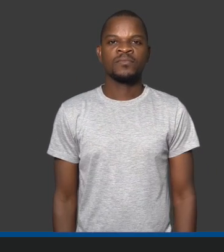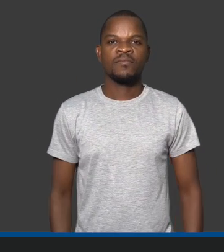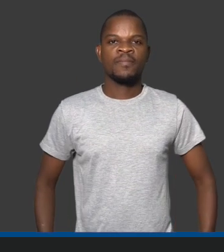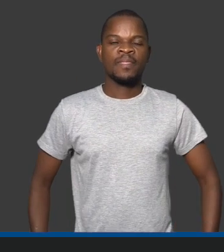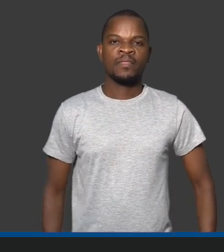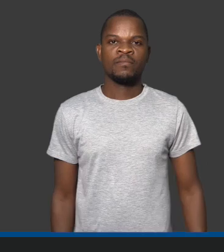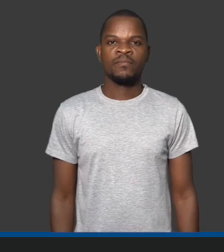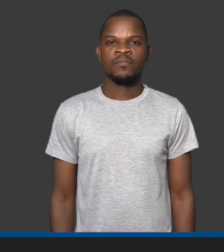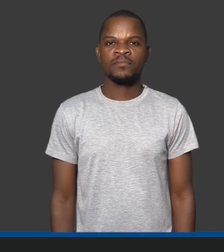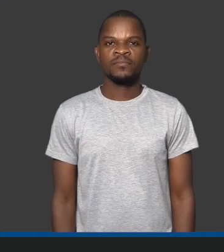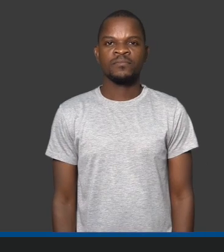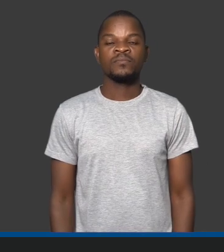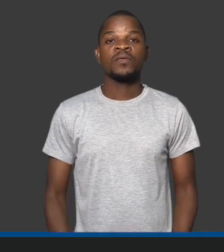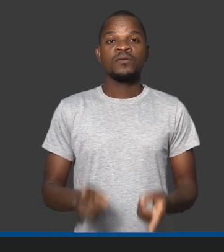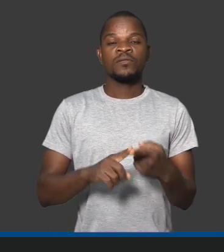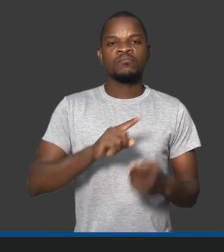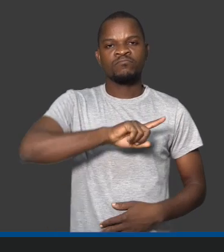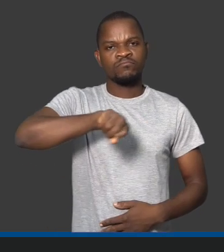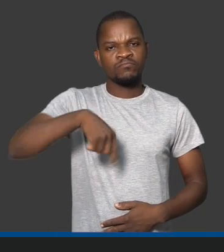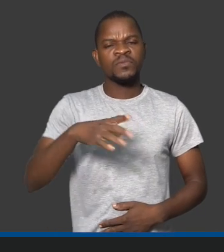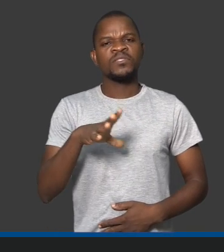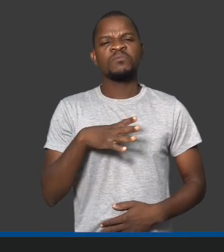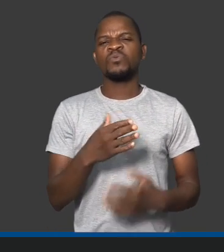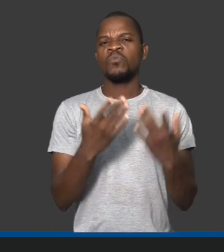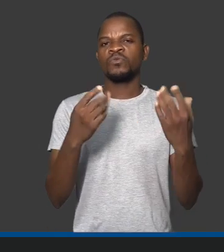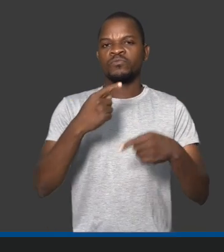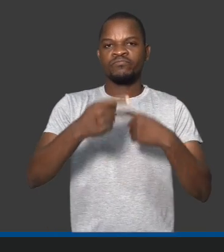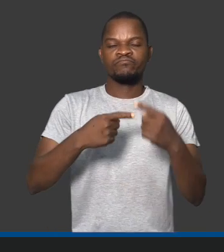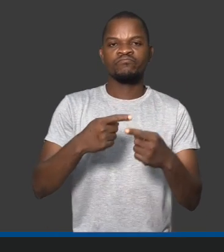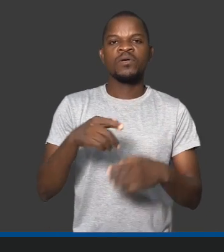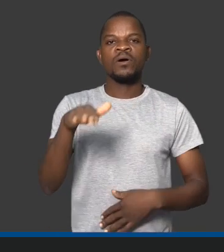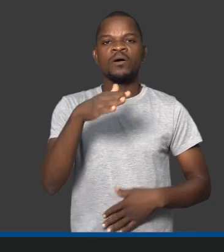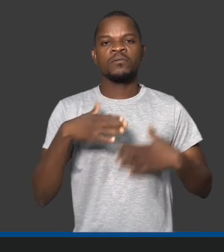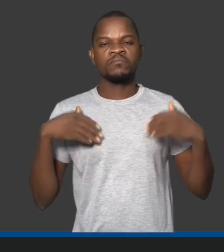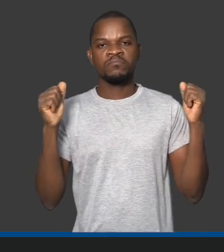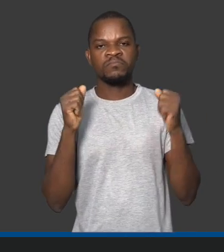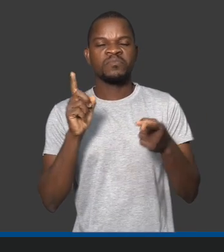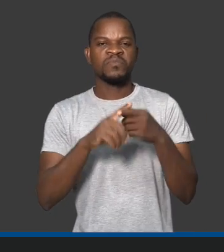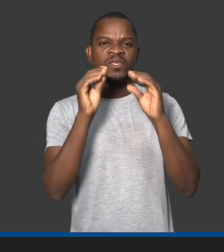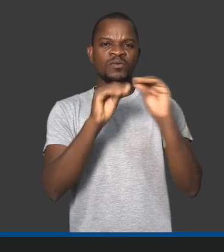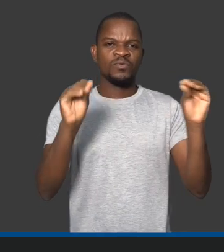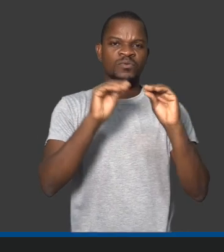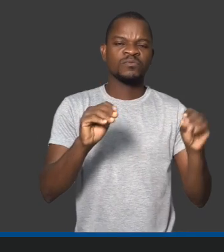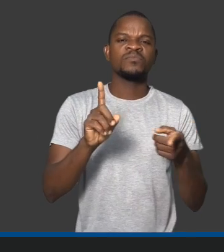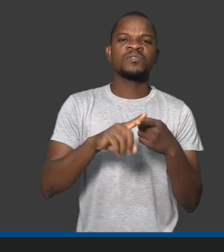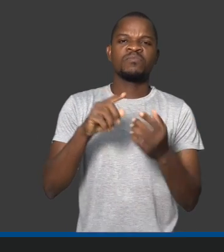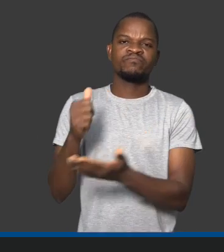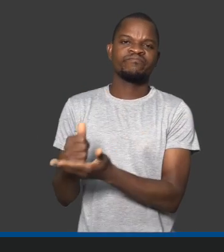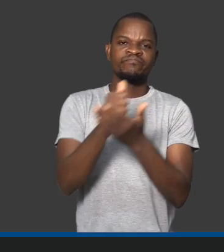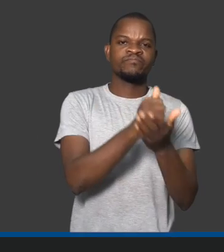projetos quando se trata da saúde e da educação, e também, claro, a situação humanitária